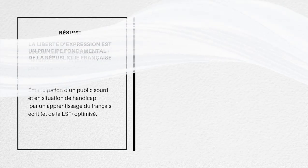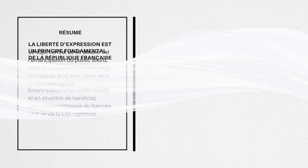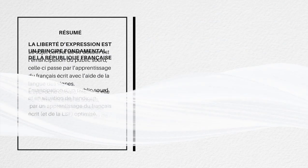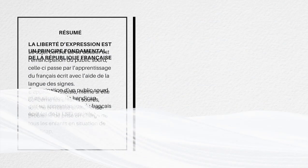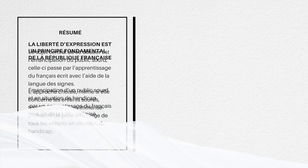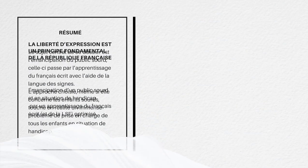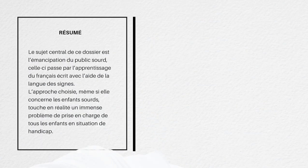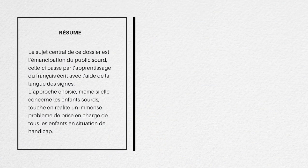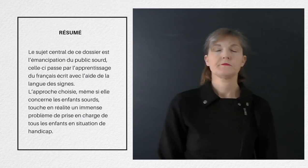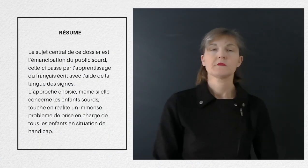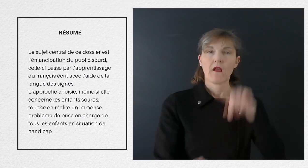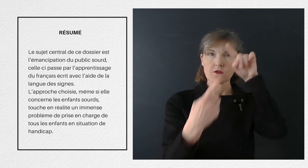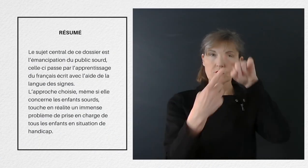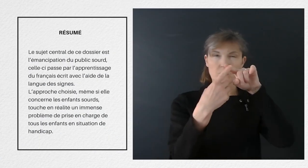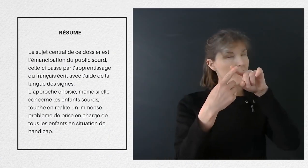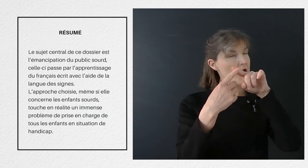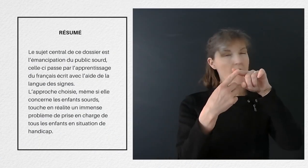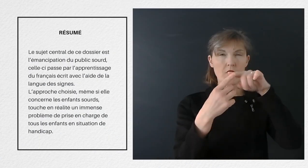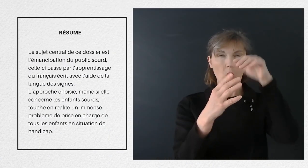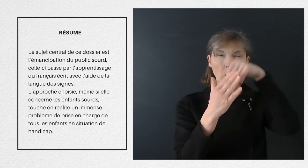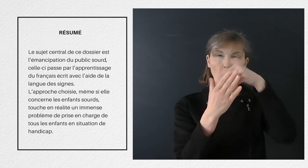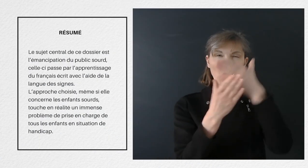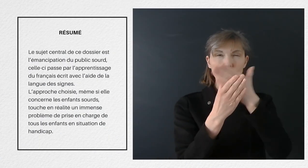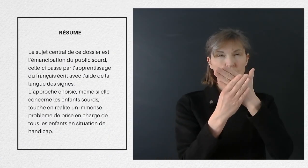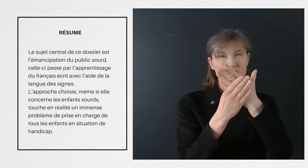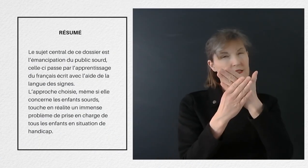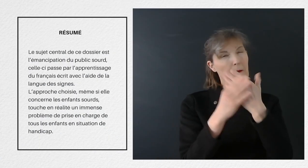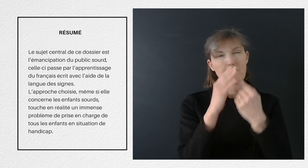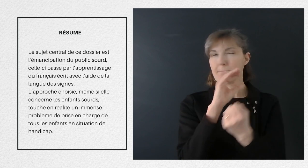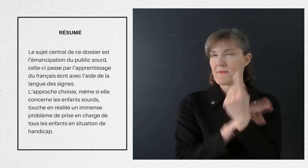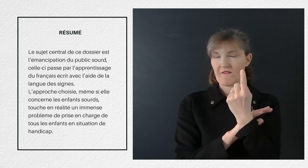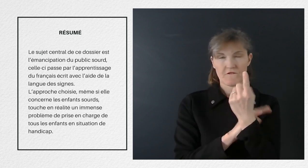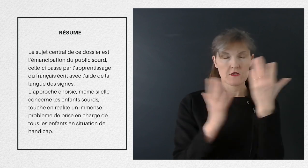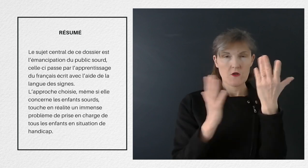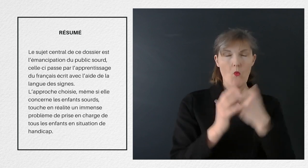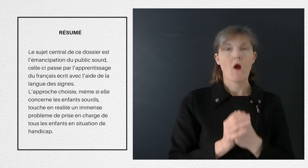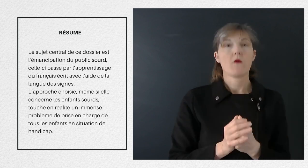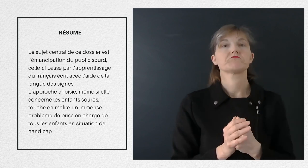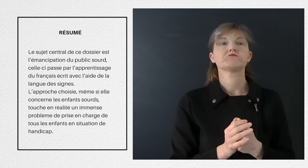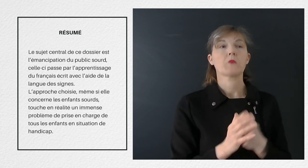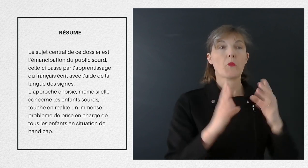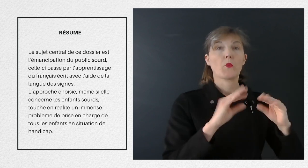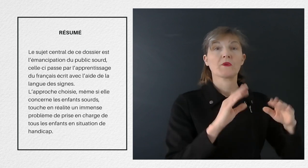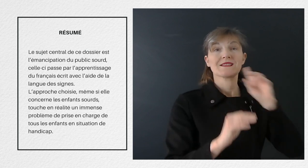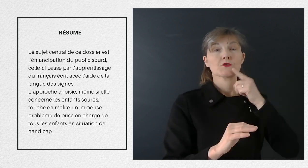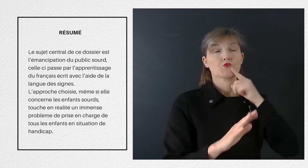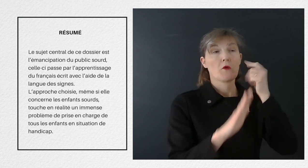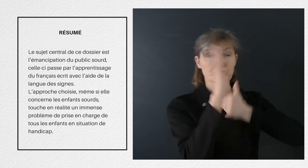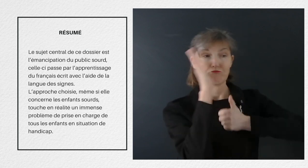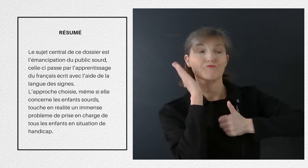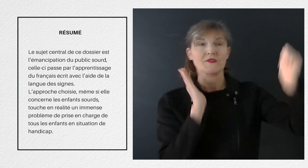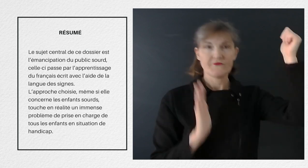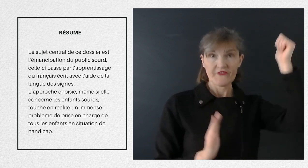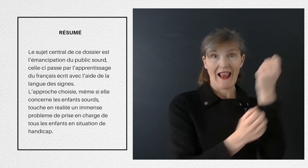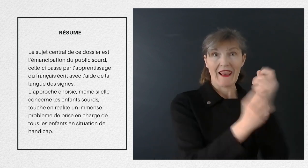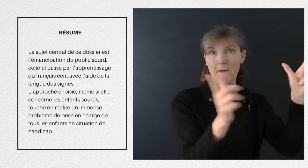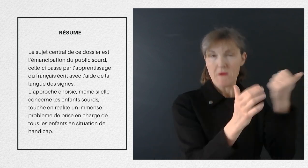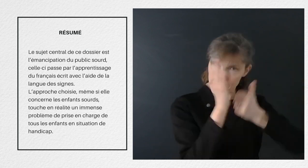Résumé. Le sujet central de ce dossier est l'émancipation du public